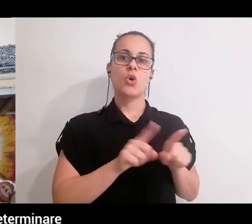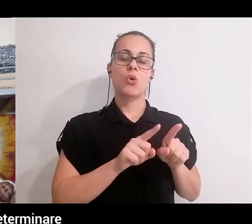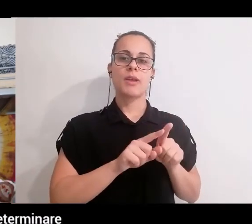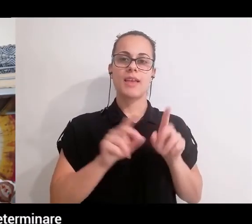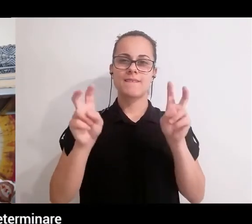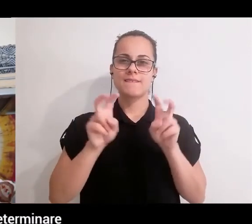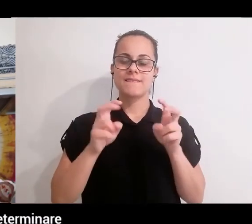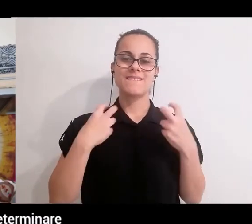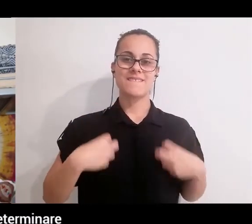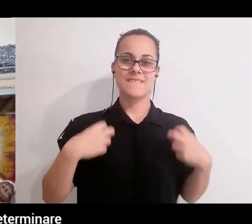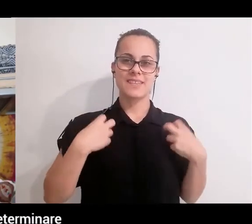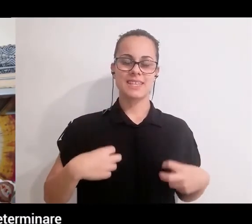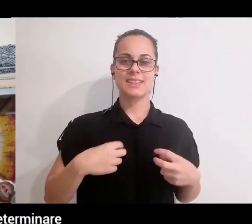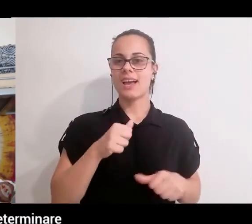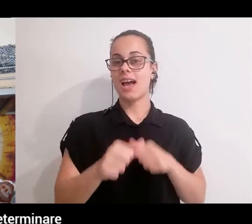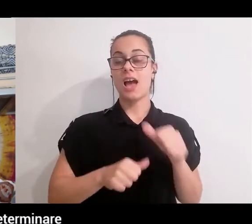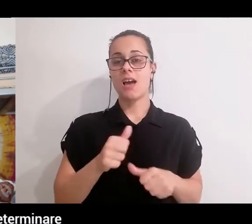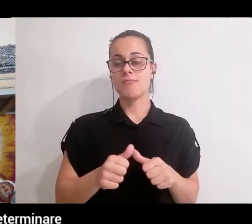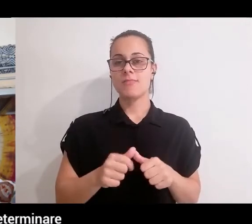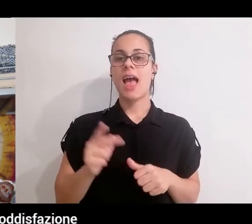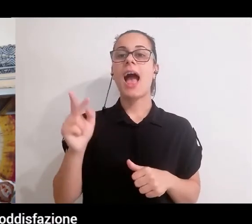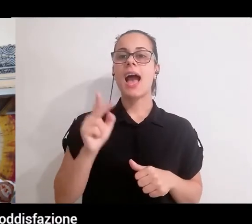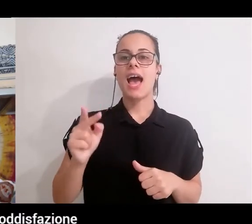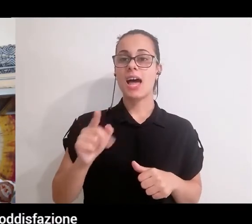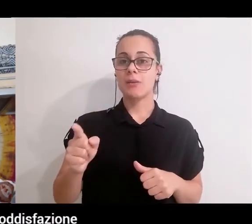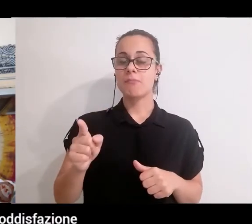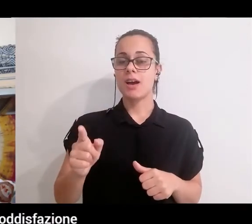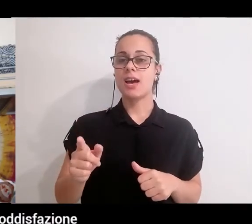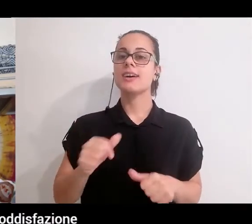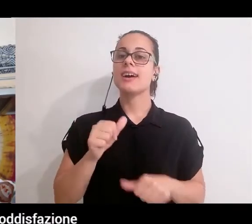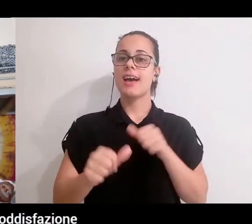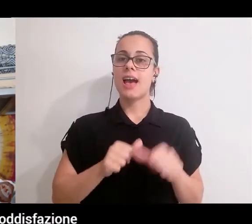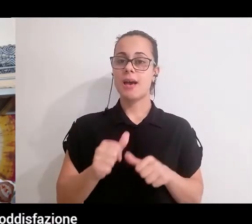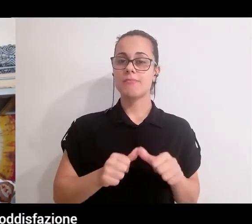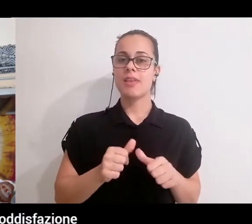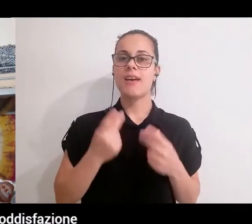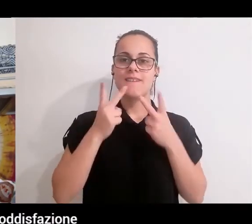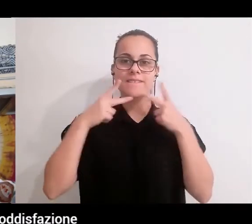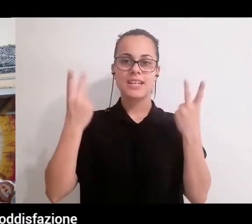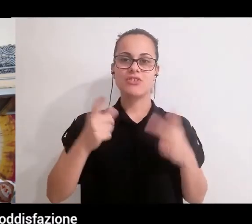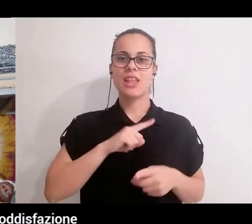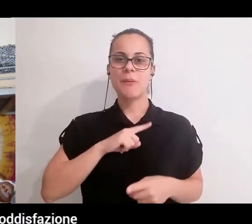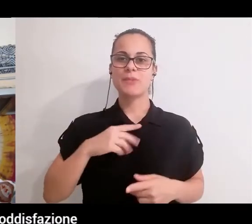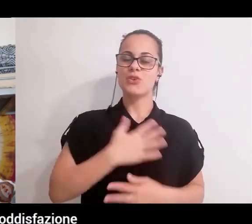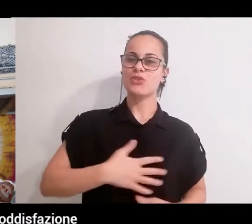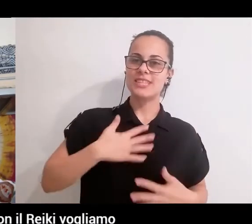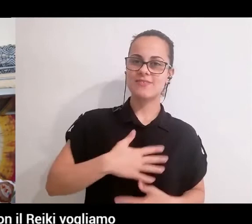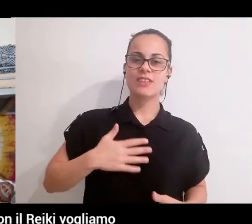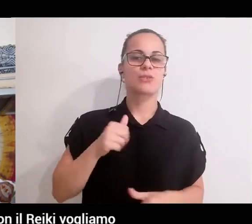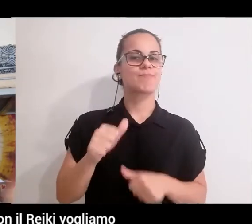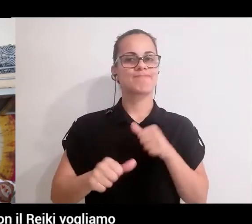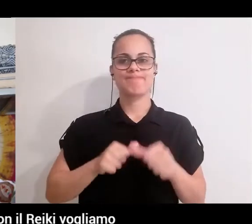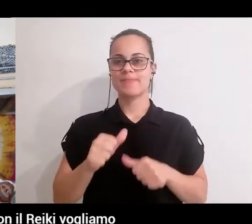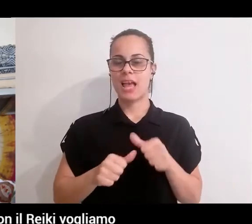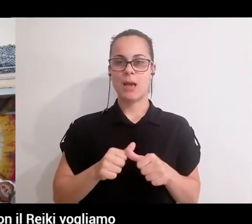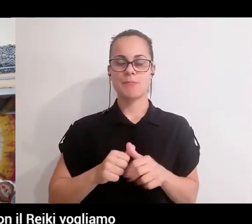va a determinare un karma specifico, va a determinare anche l'aspetto di serenità, di felicità, di soddisfazione che